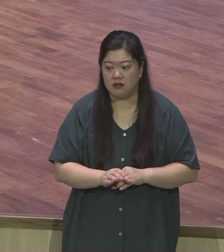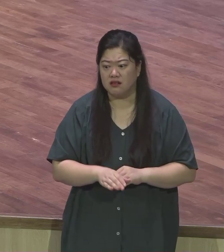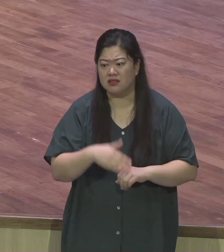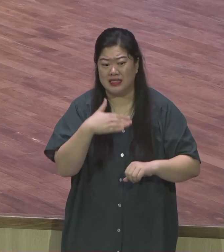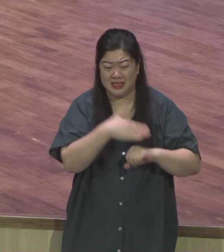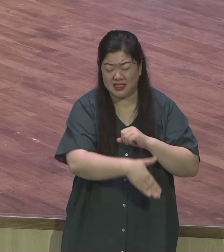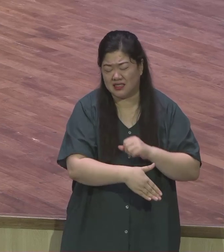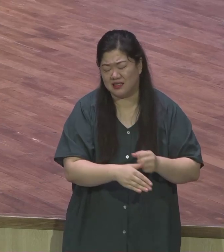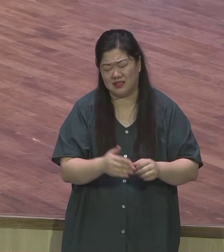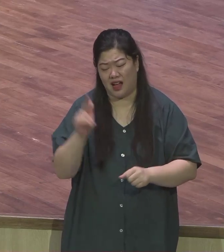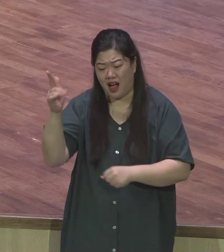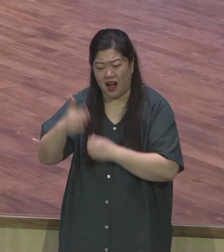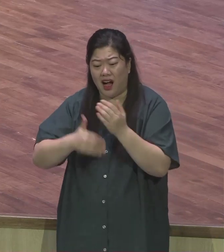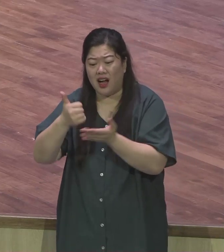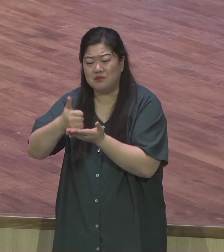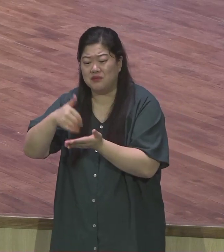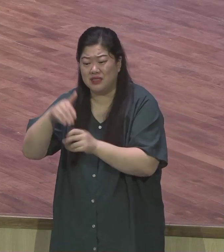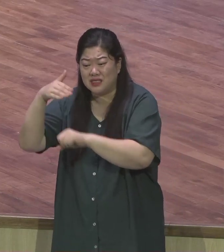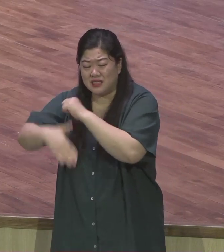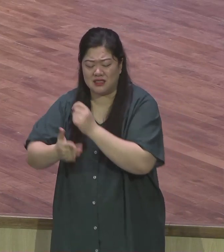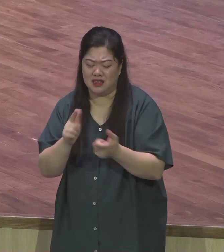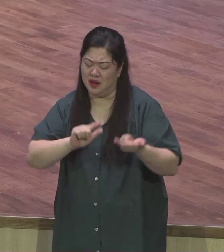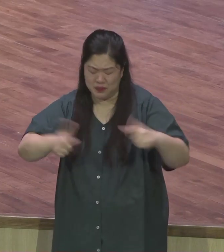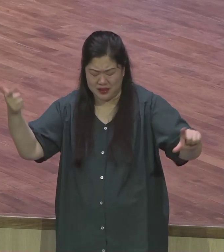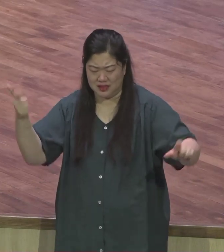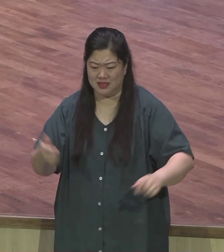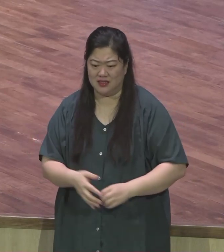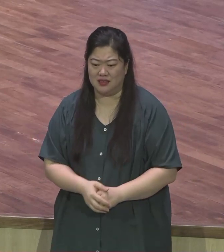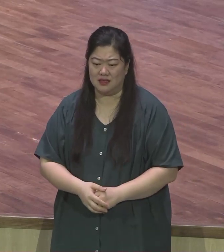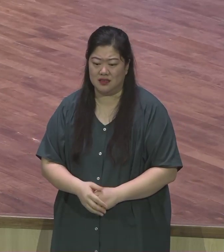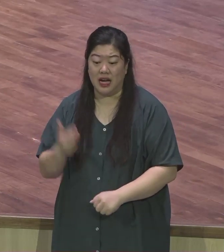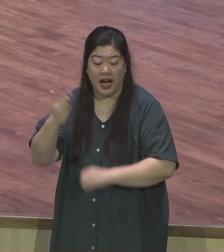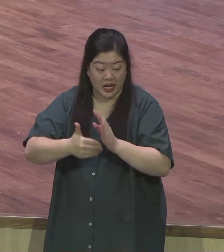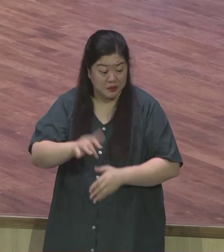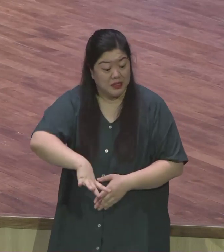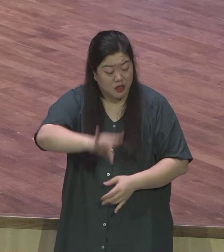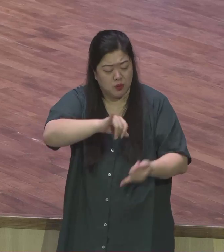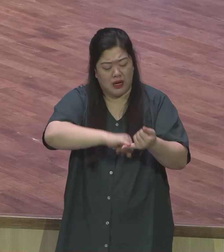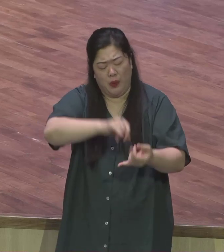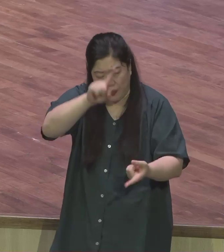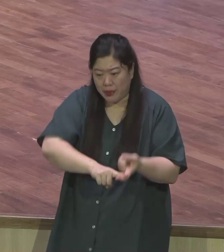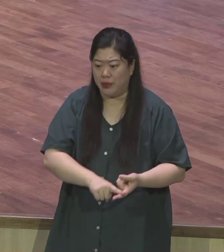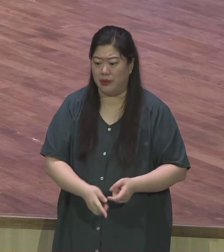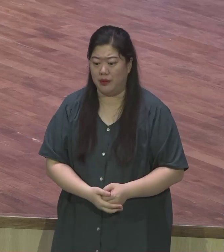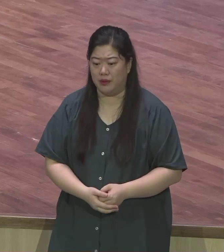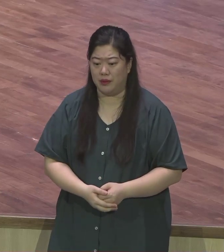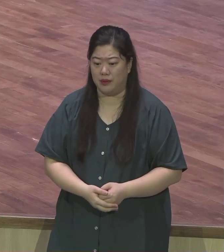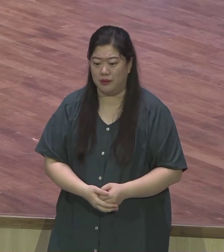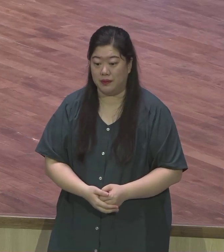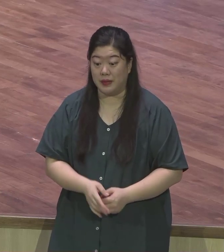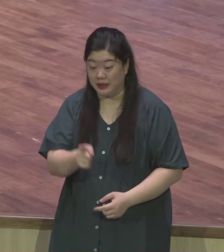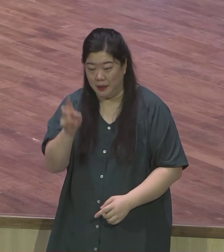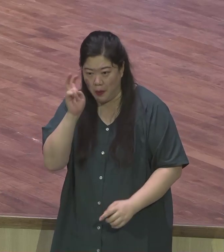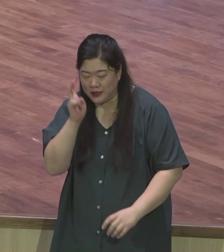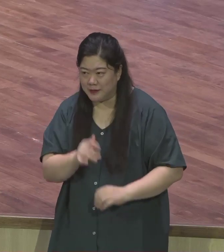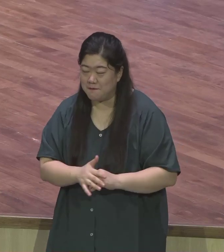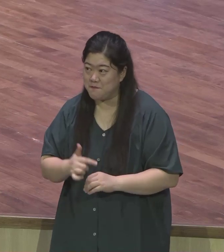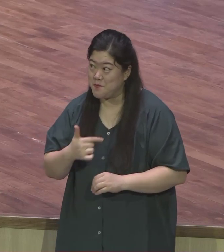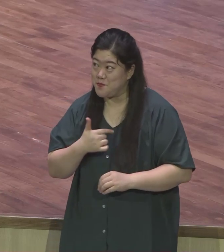내가 사람들이 모르는 나의 연약감이 있고 하자마는 이런 일꾼을 하나님이 쓰실까? 밥은 많이 먹고